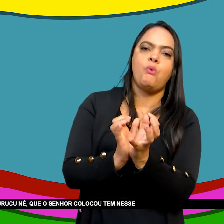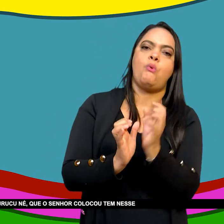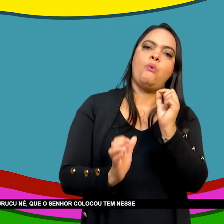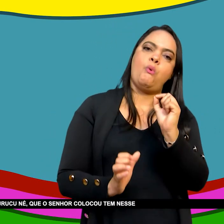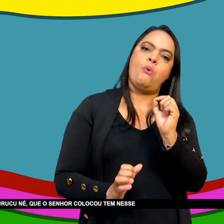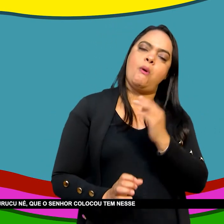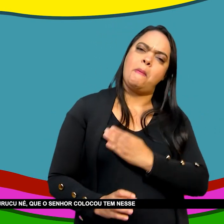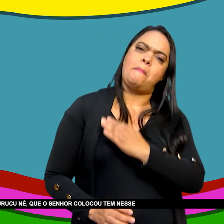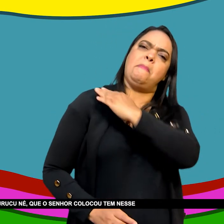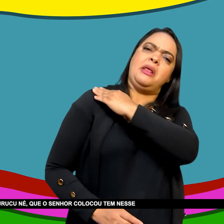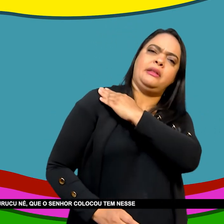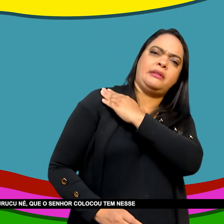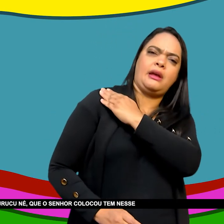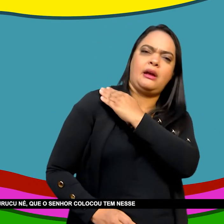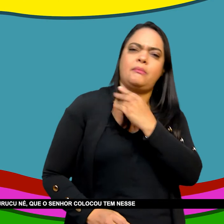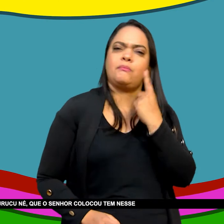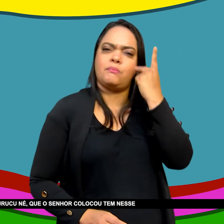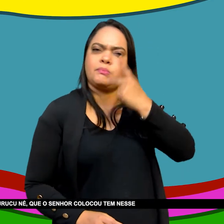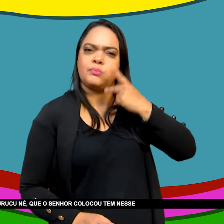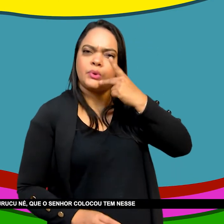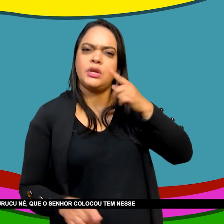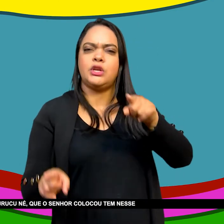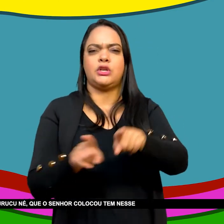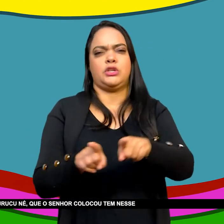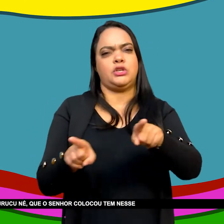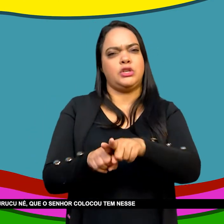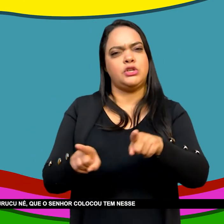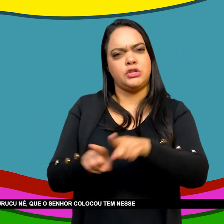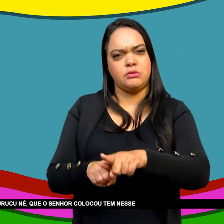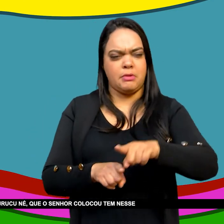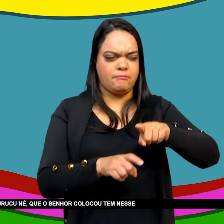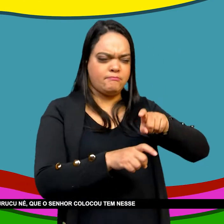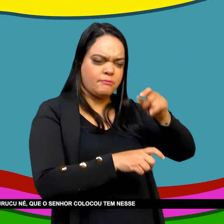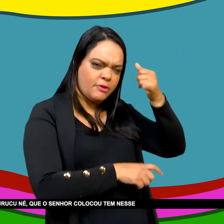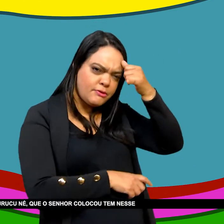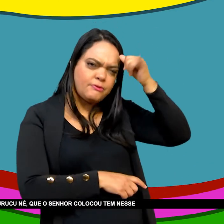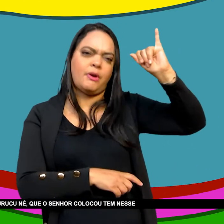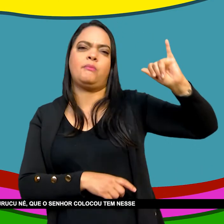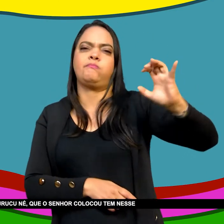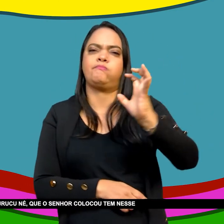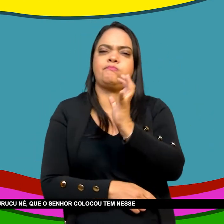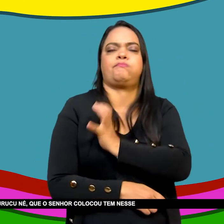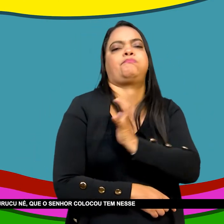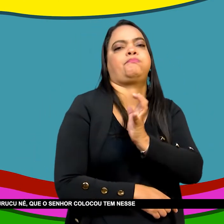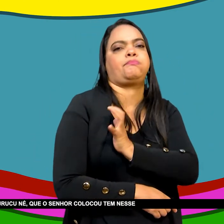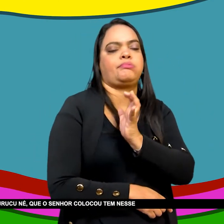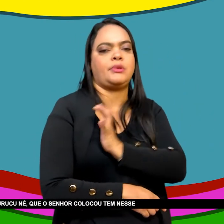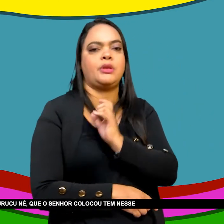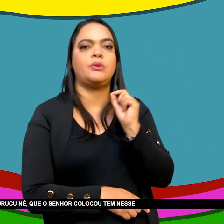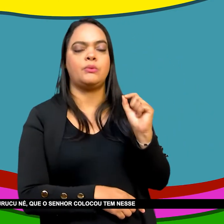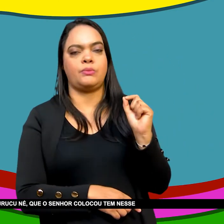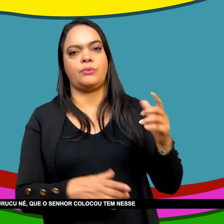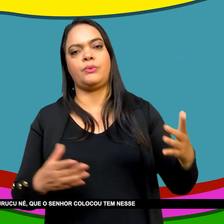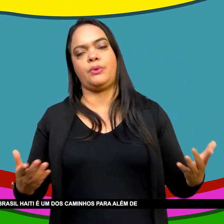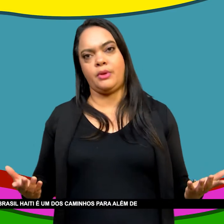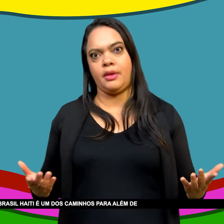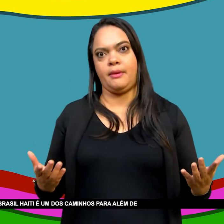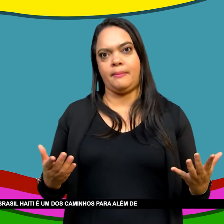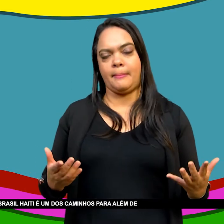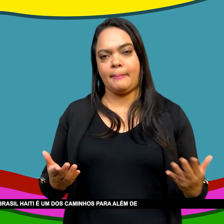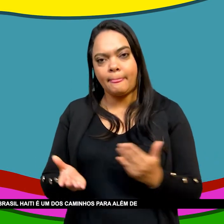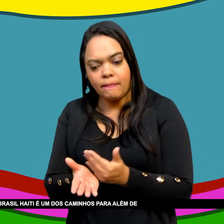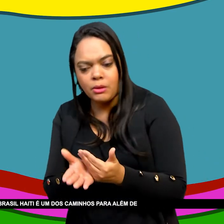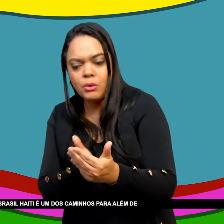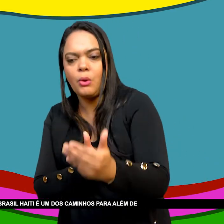Periódicos Ou até mesmo Sujeitos Como o Emiliano Munduruku Que o senhor Colocou Tem nesse